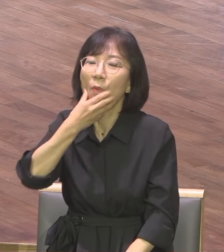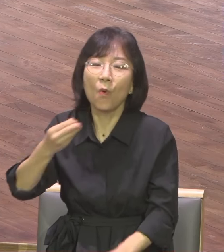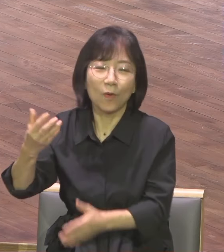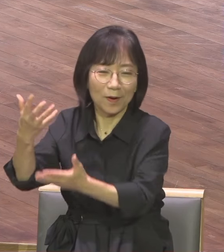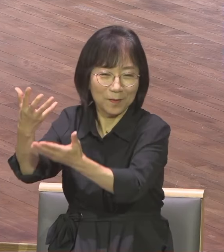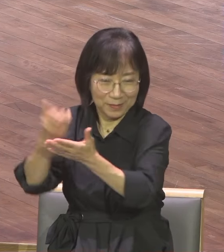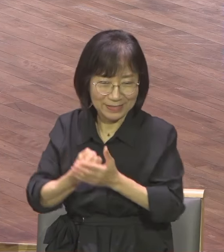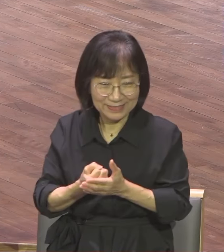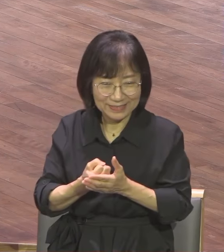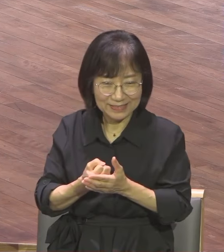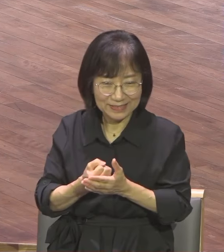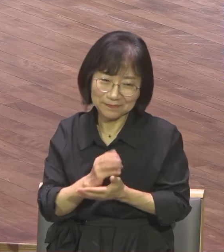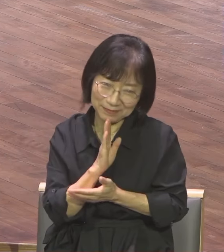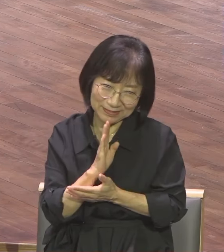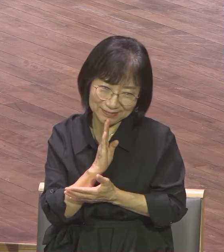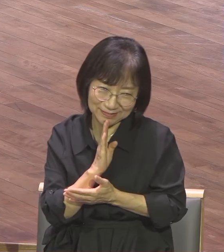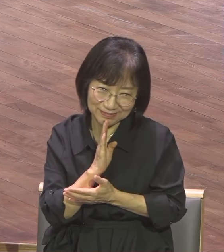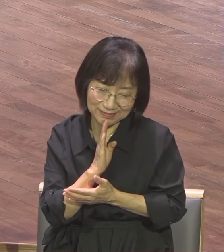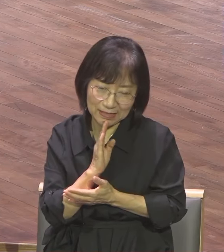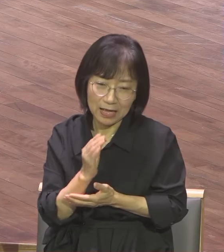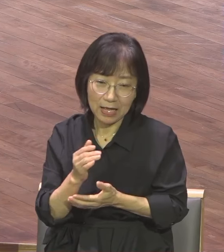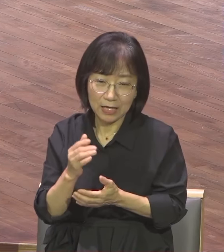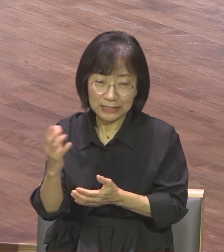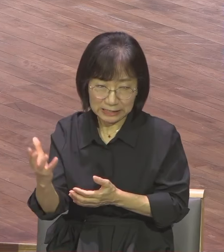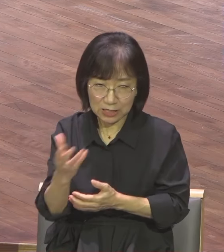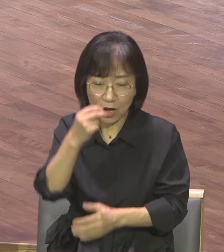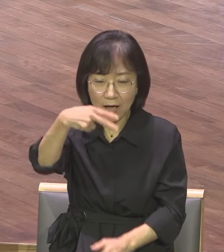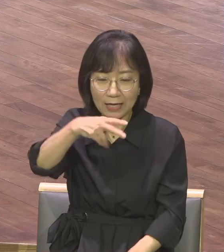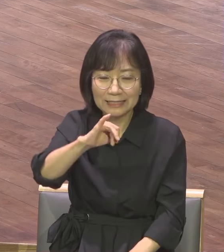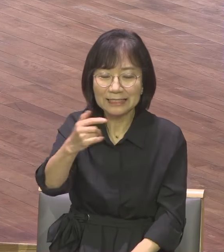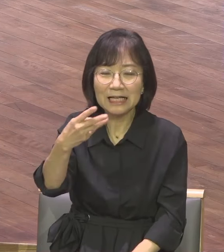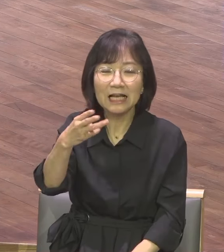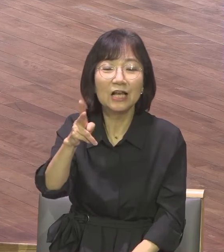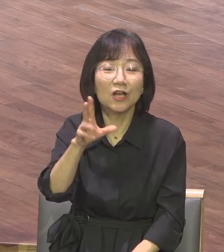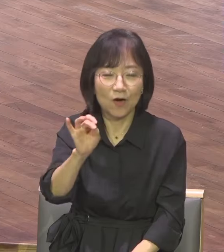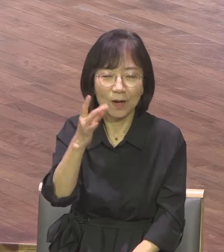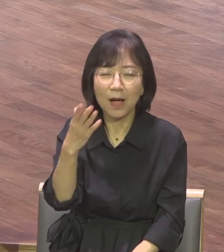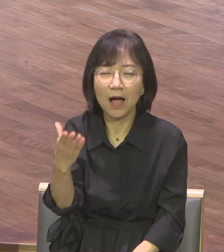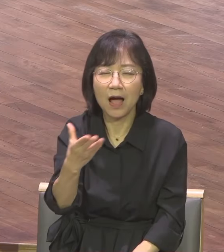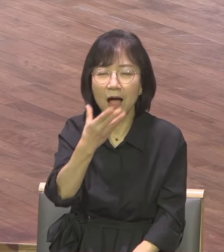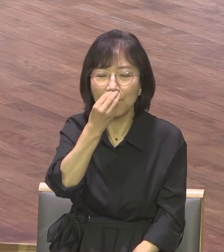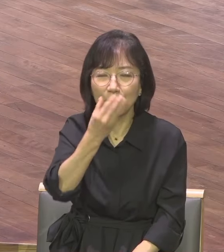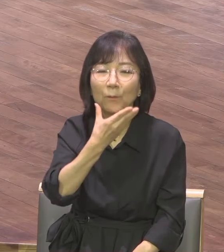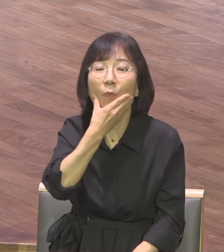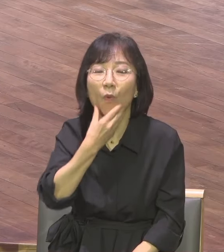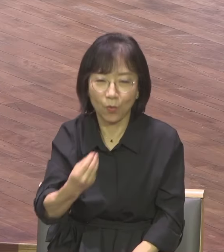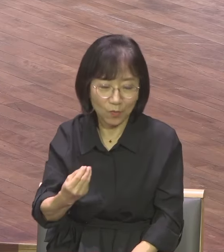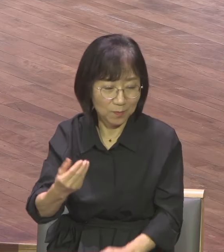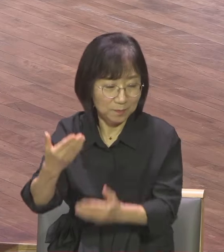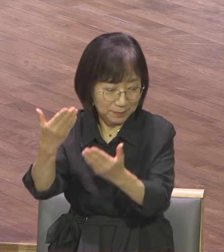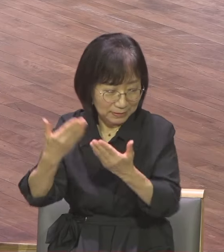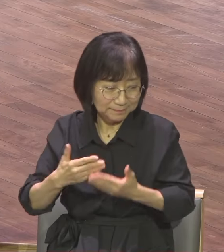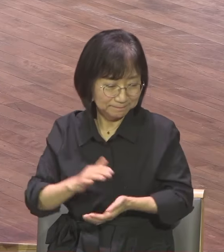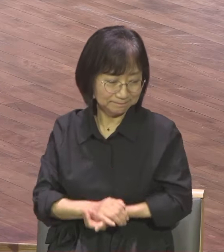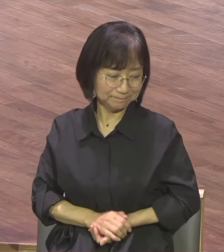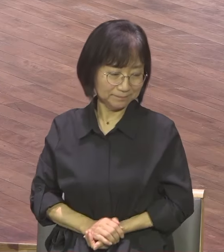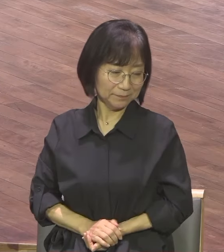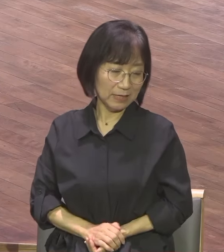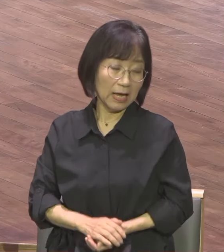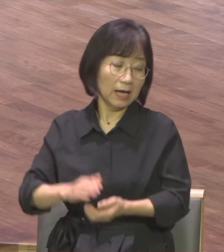두 번째입니다 춤추는 인생이에요 1장 6절입니까 이는 그의 사랑하신단에서 우리의 거주어주시는 바 그의 은혜의 영광을